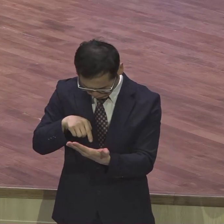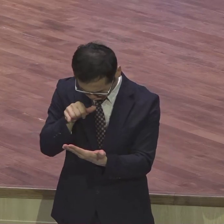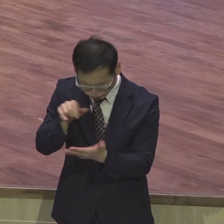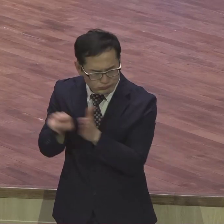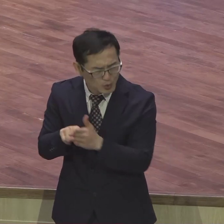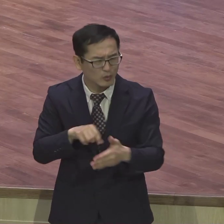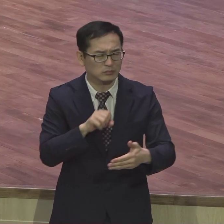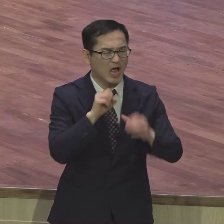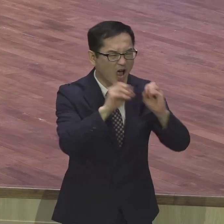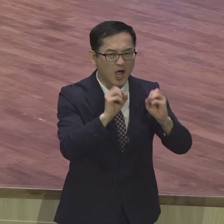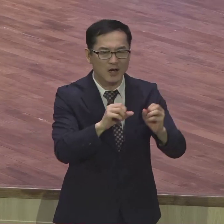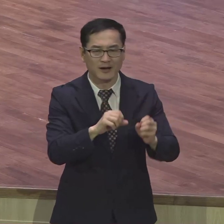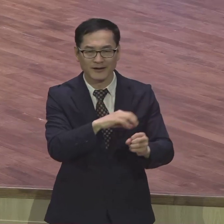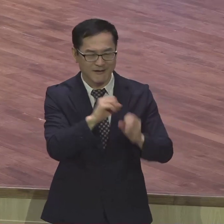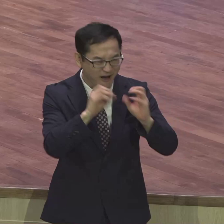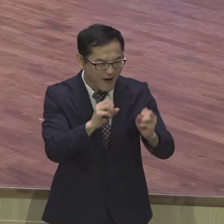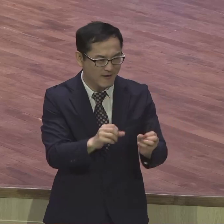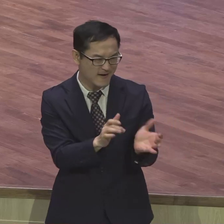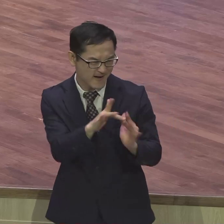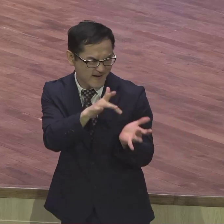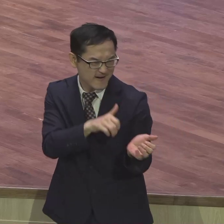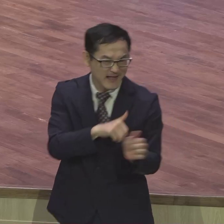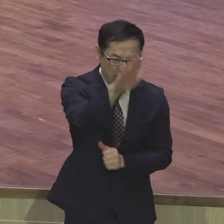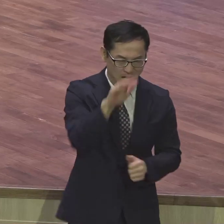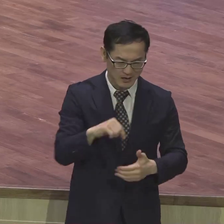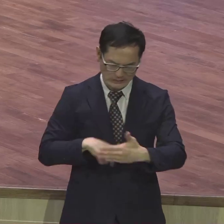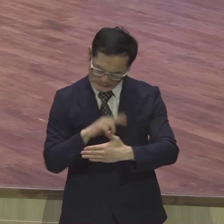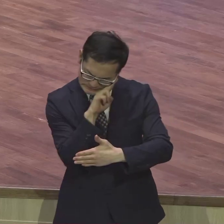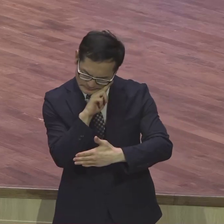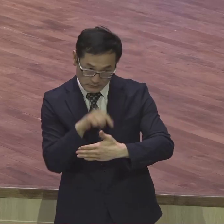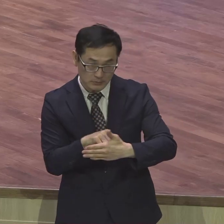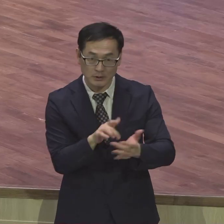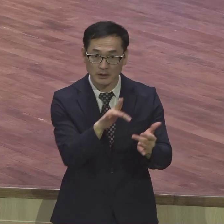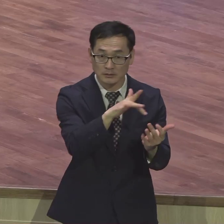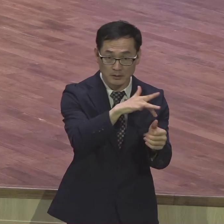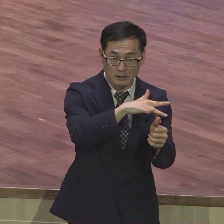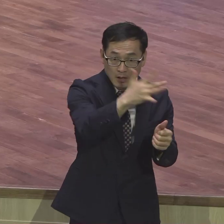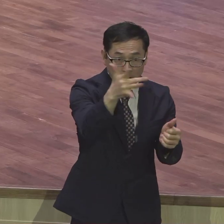하는데도 귀신이 나가더라고요 귀신이 나가는 거 보고 내가 놀랬다고